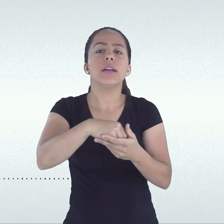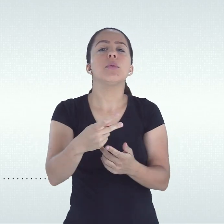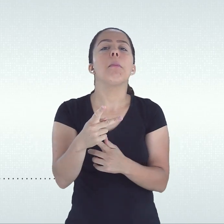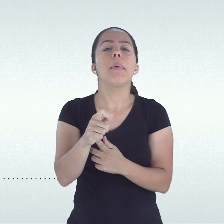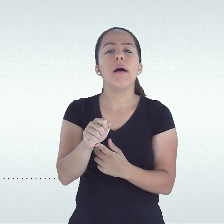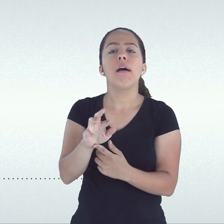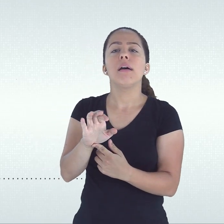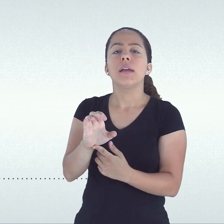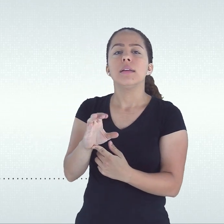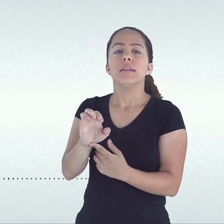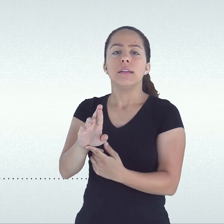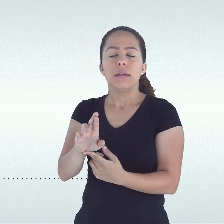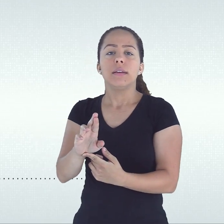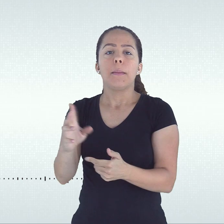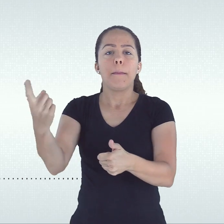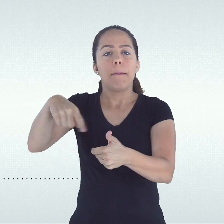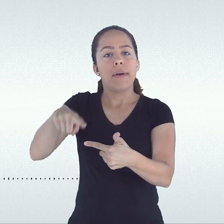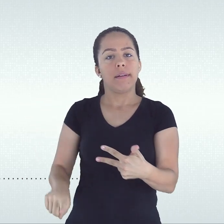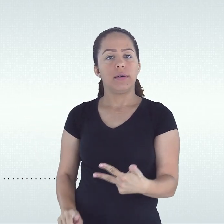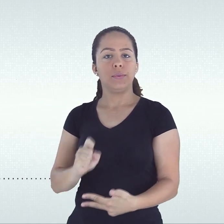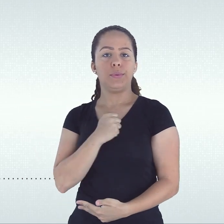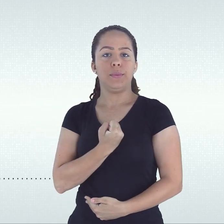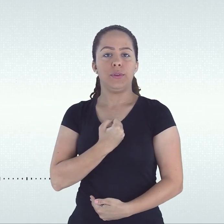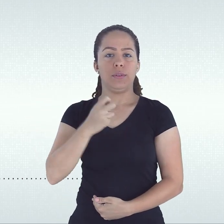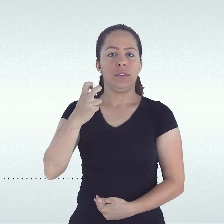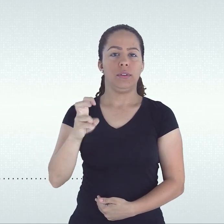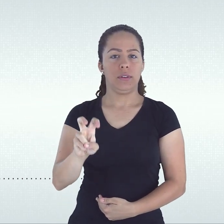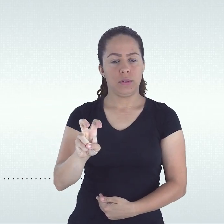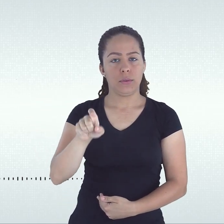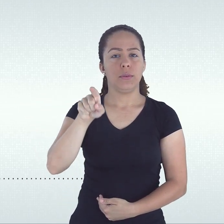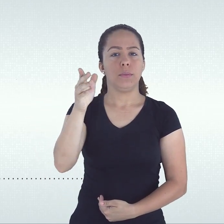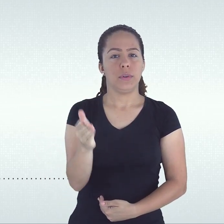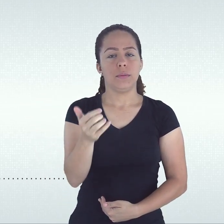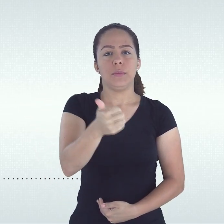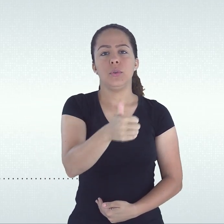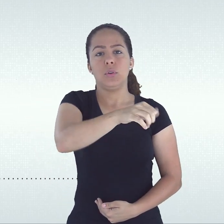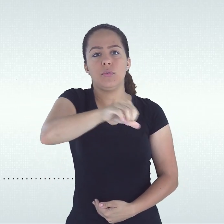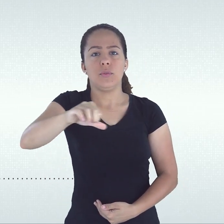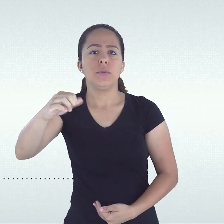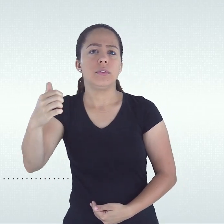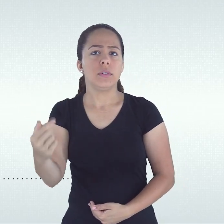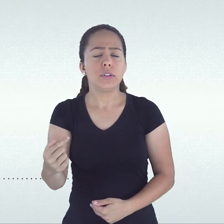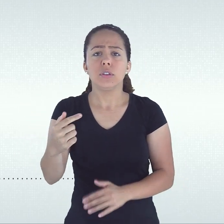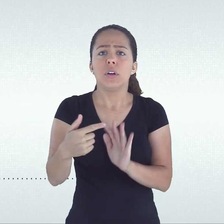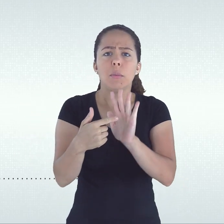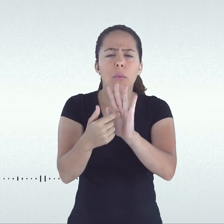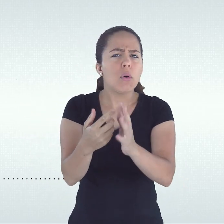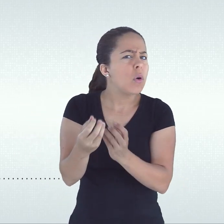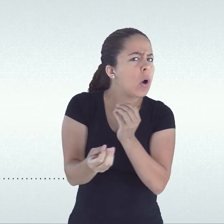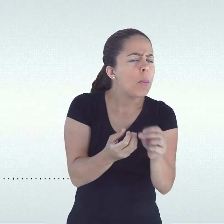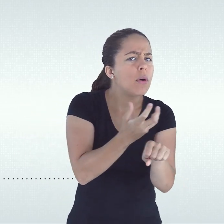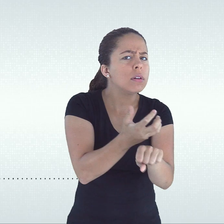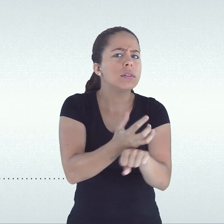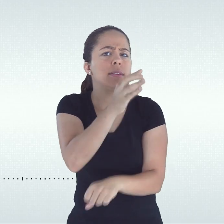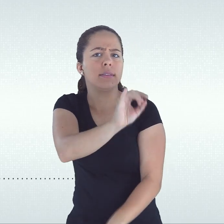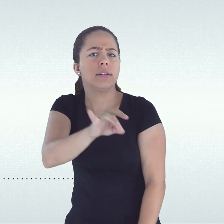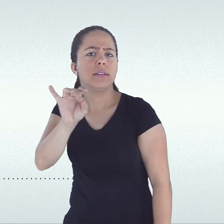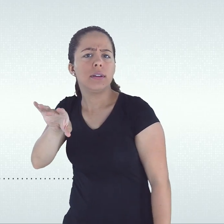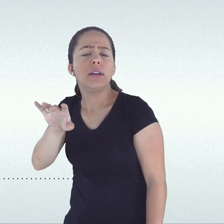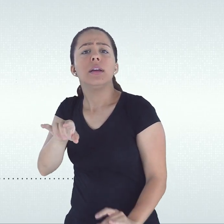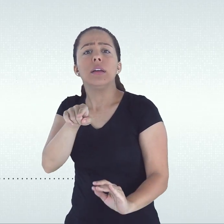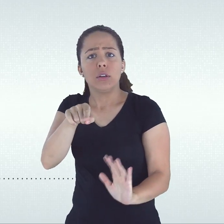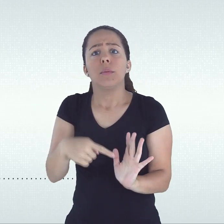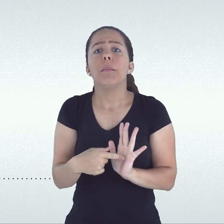do período letivo não sobre cada componente curricular o parecer MEC número 5 barra 1997